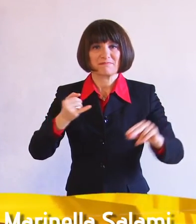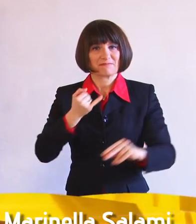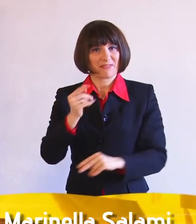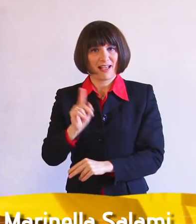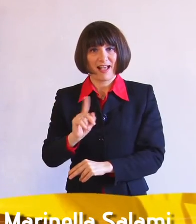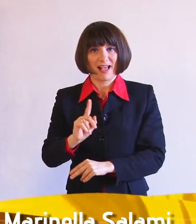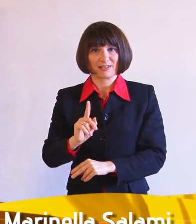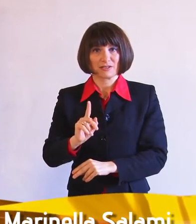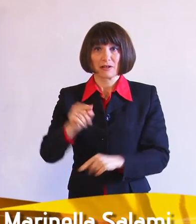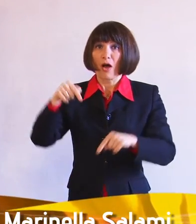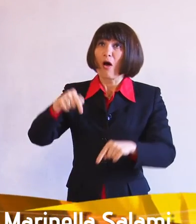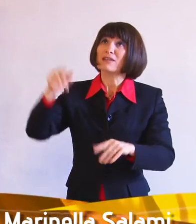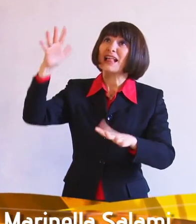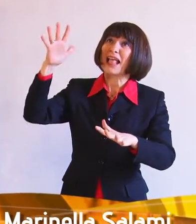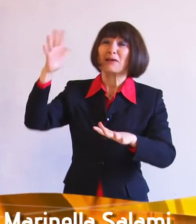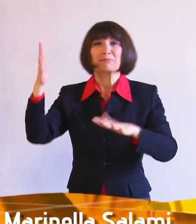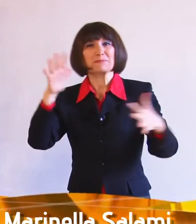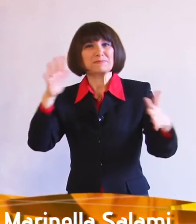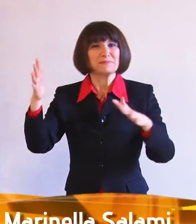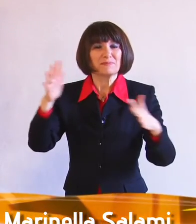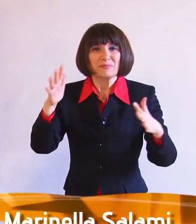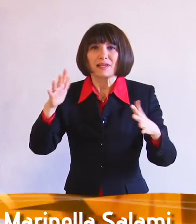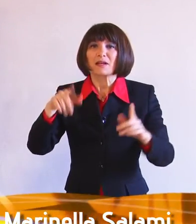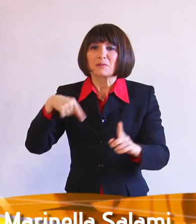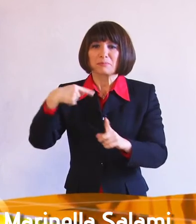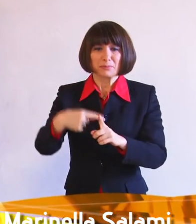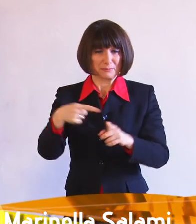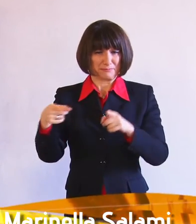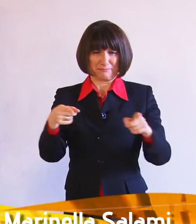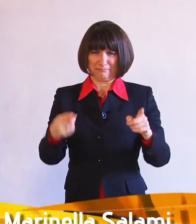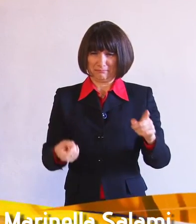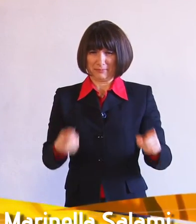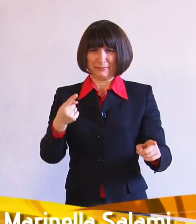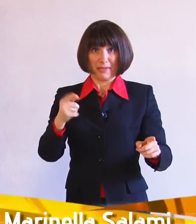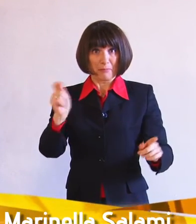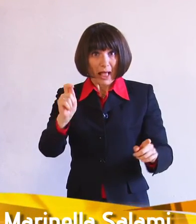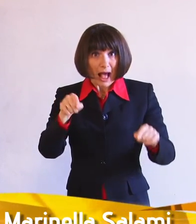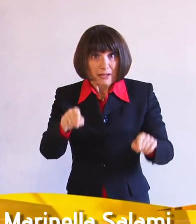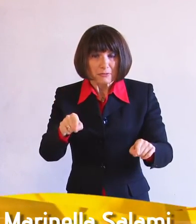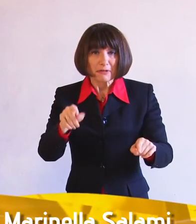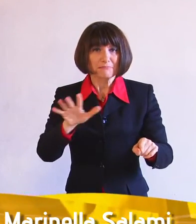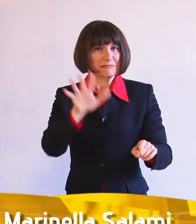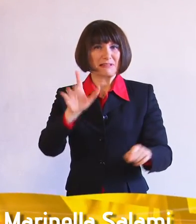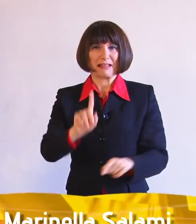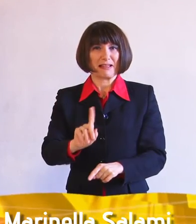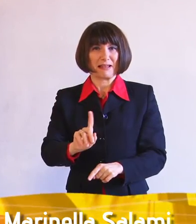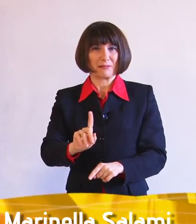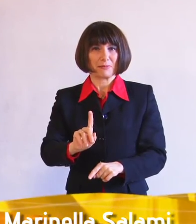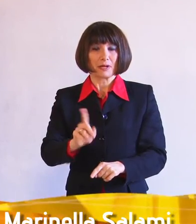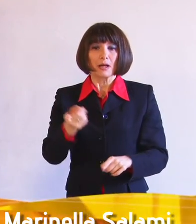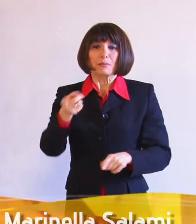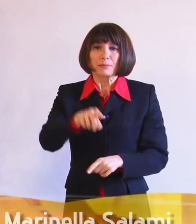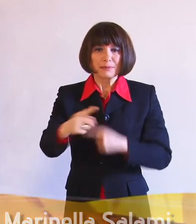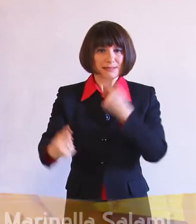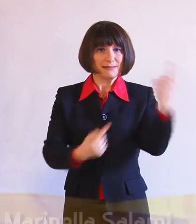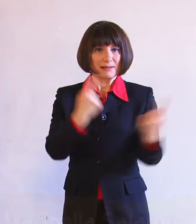tempo non sono così felici, non sembra essere la Pasqua, ma sono soprattutto le condizioni nelle quali noi viviamo